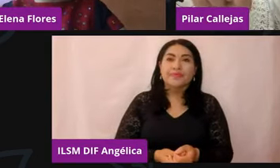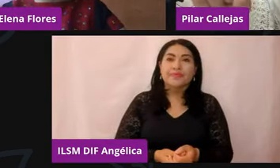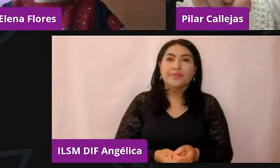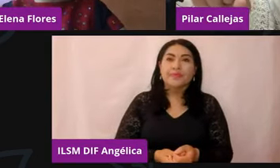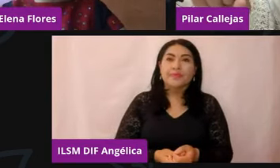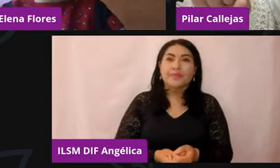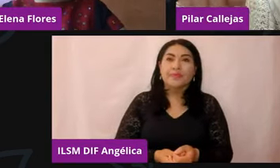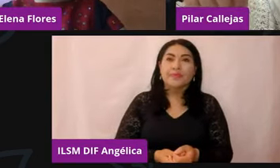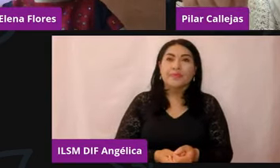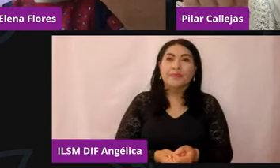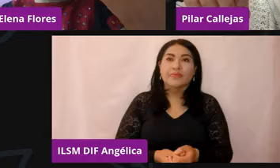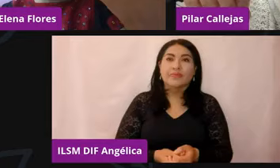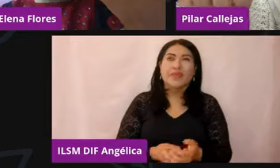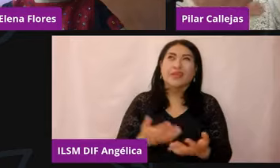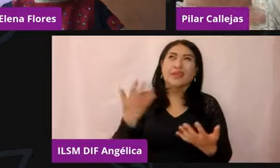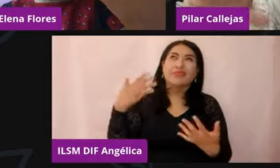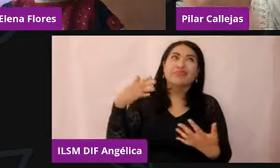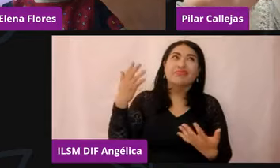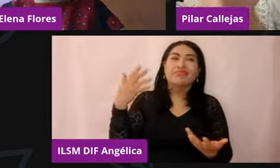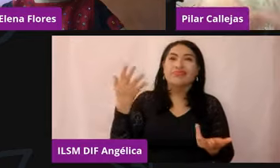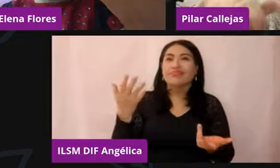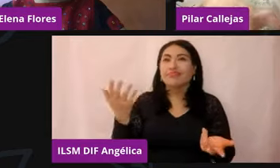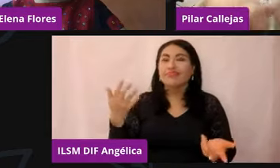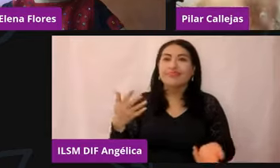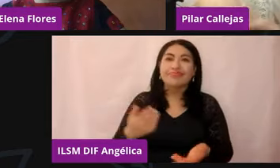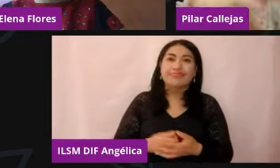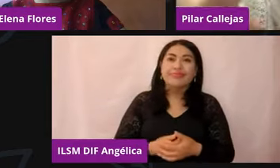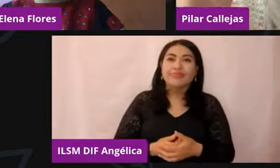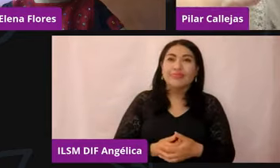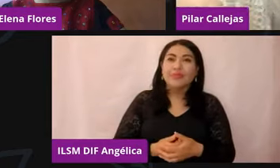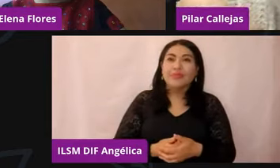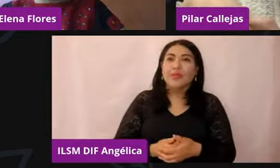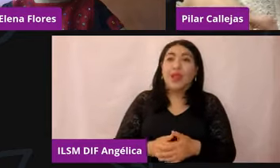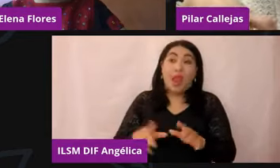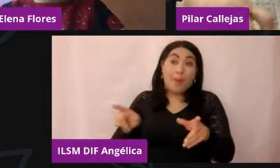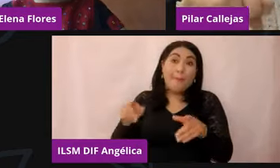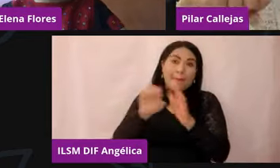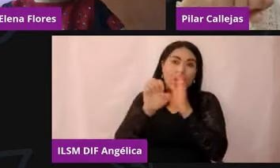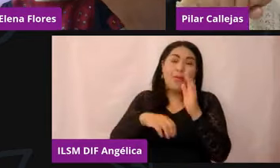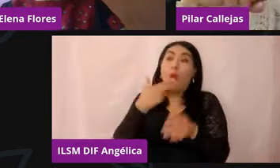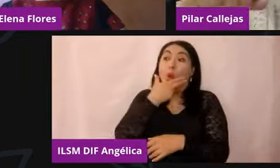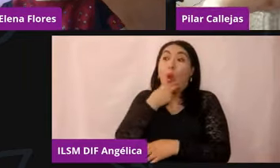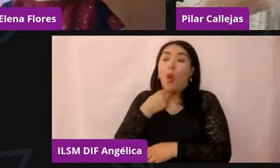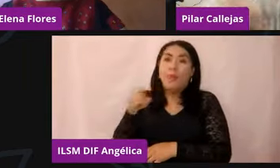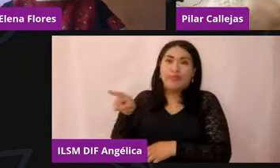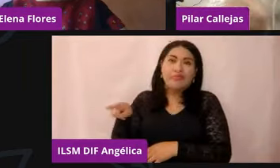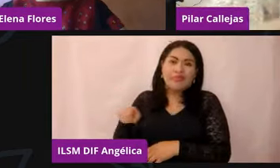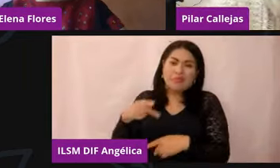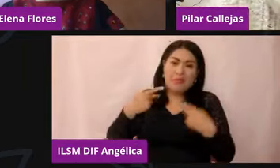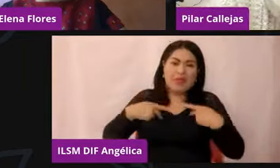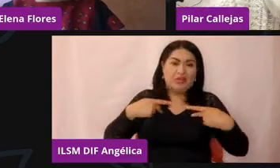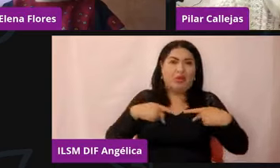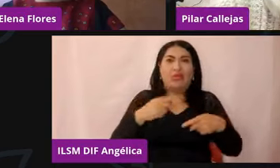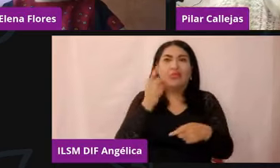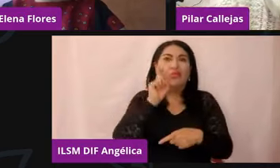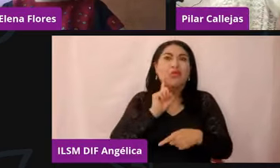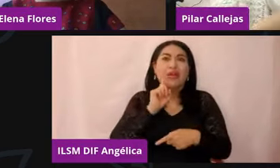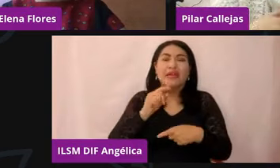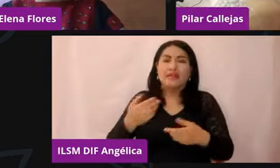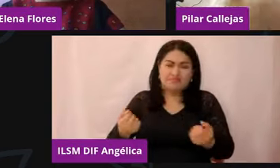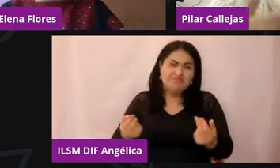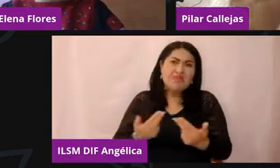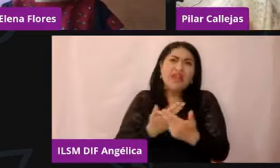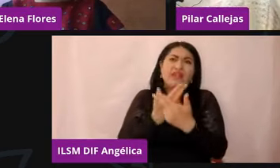una, una, este, alguien que nace para ser social no significa que tengamos siempre todos los recursos para ser